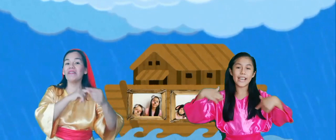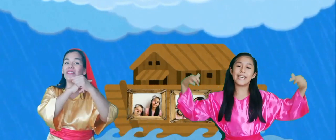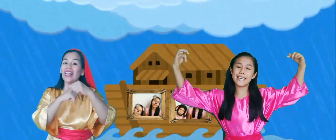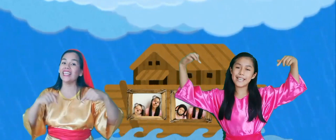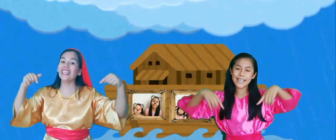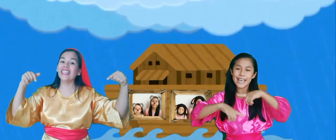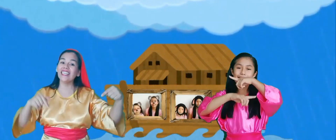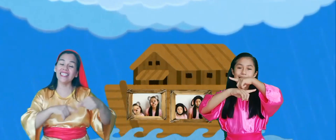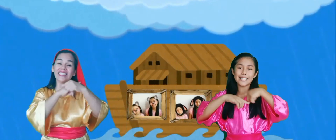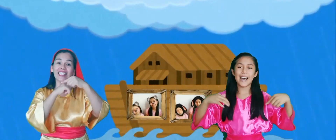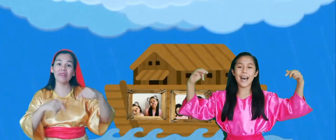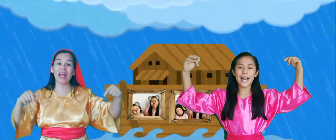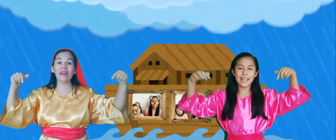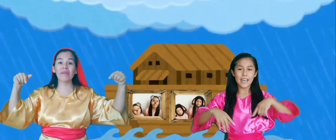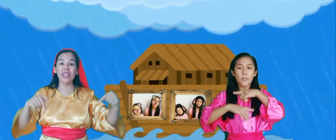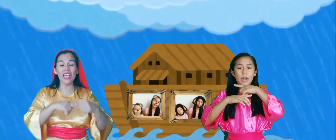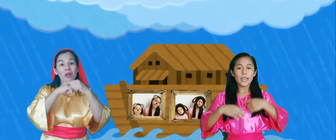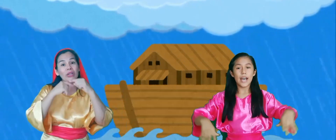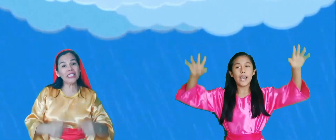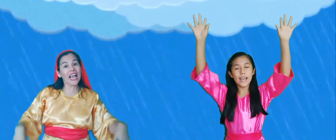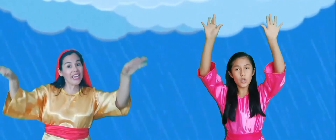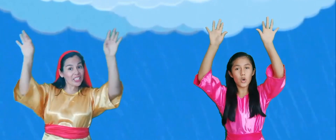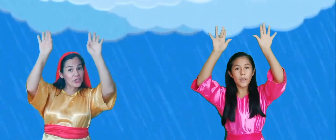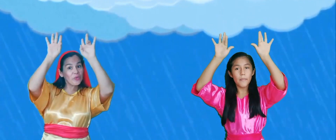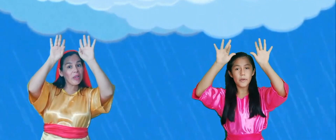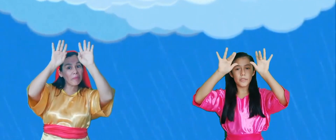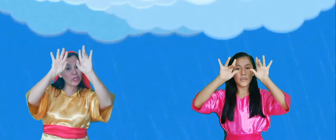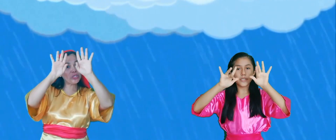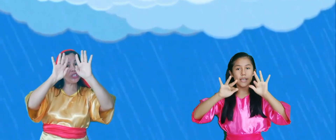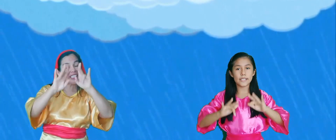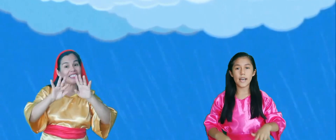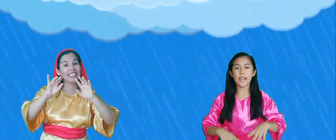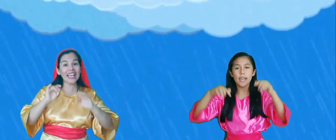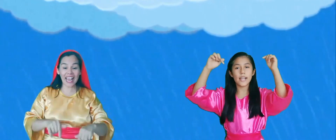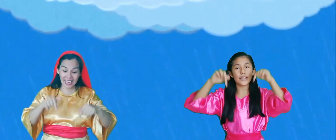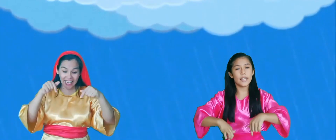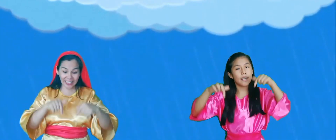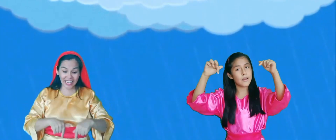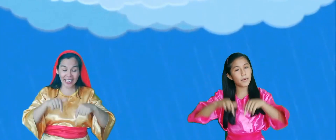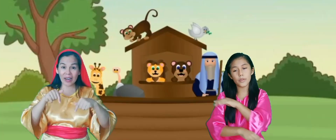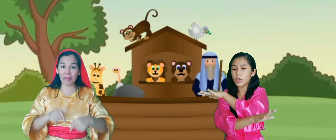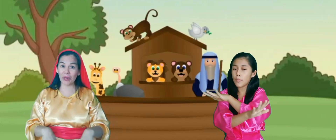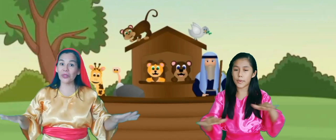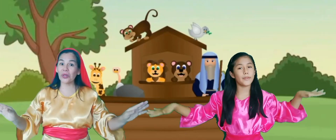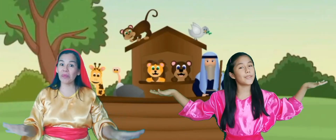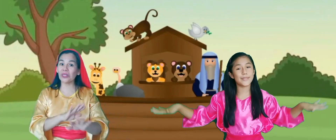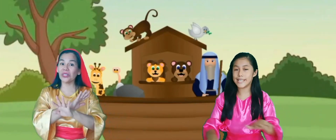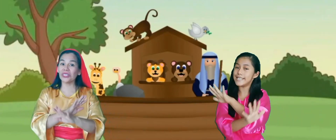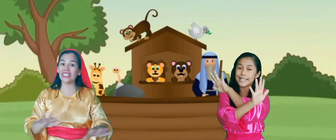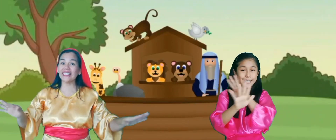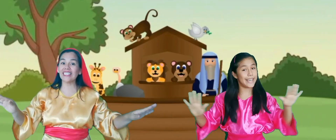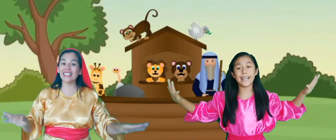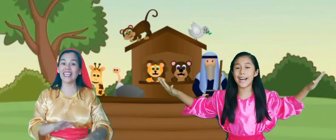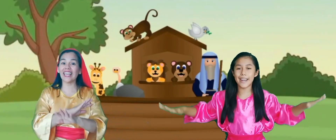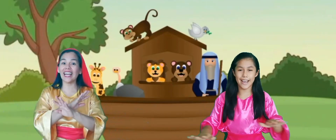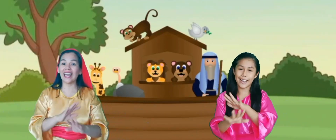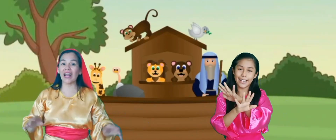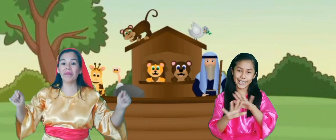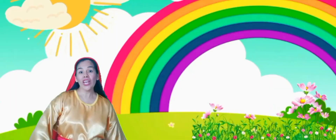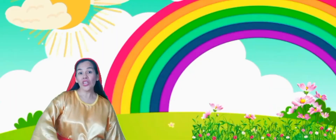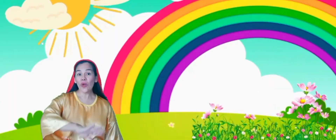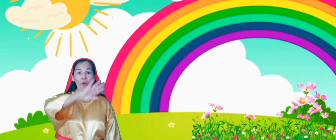que felices van, pues ya la lluvia pronto cesará y la tierra pronto, pronto sí se